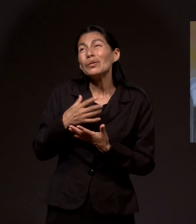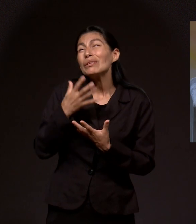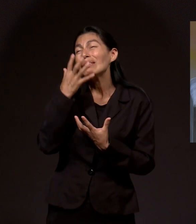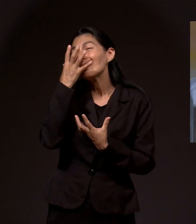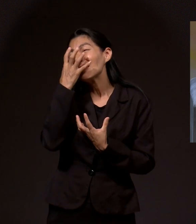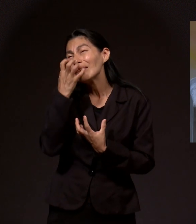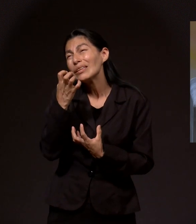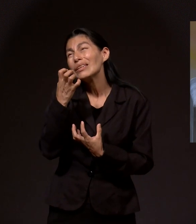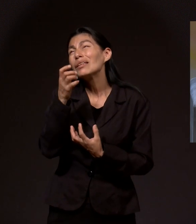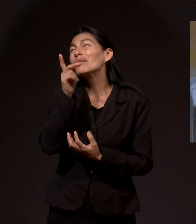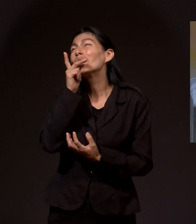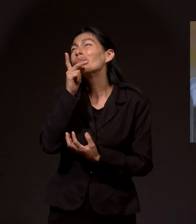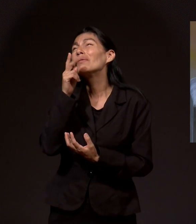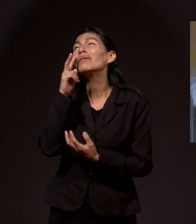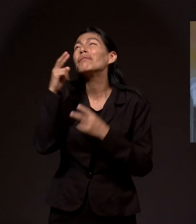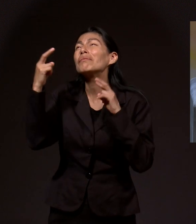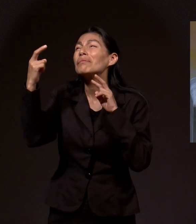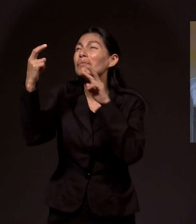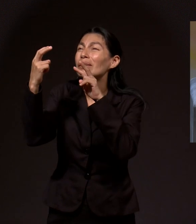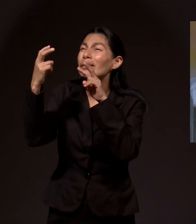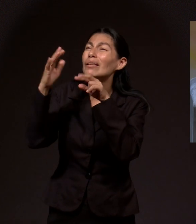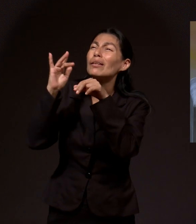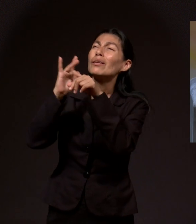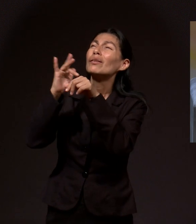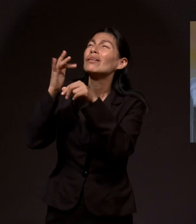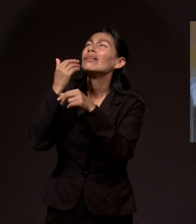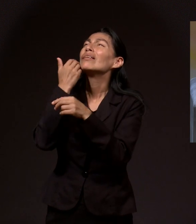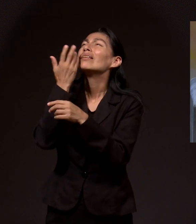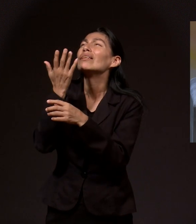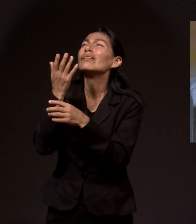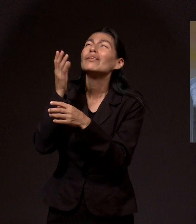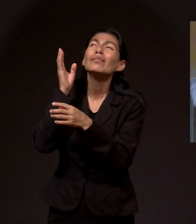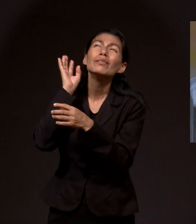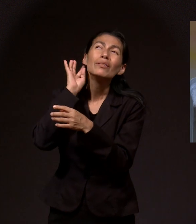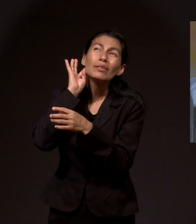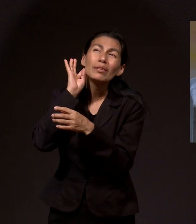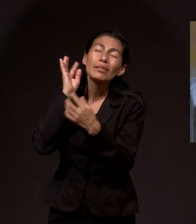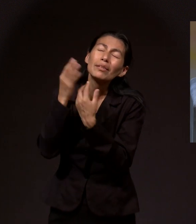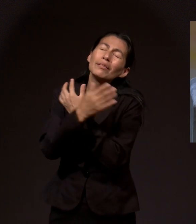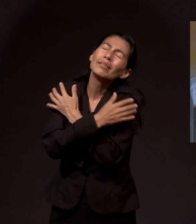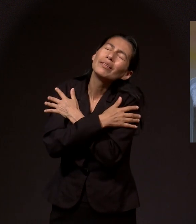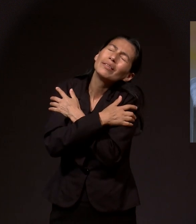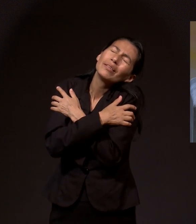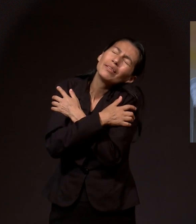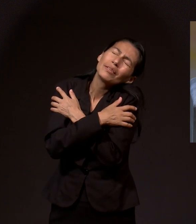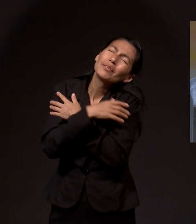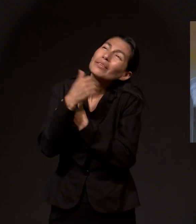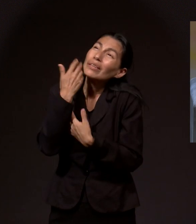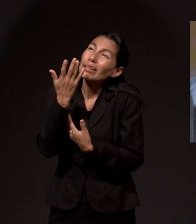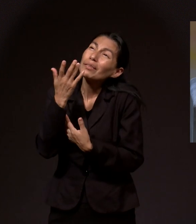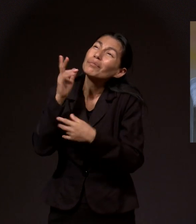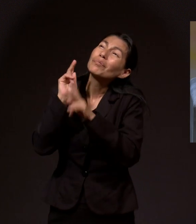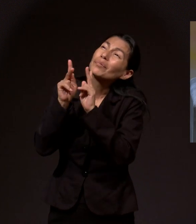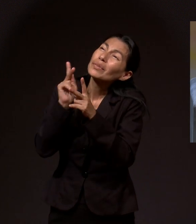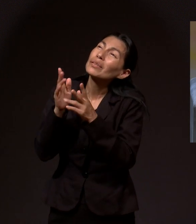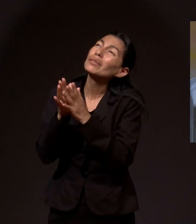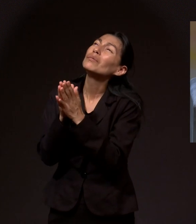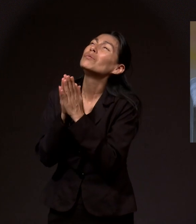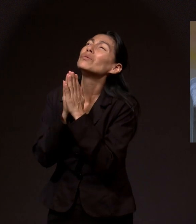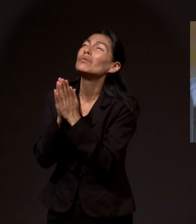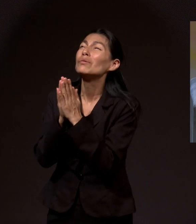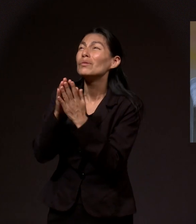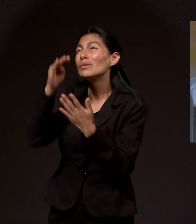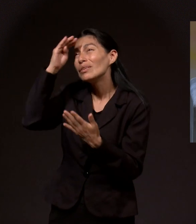triste. Quiero ver a mi papá. Quiero tocarlo. Quiero oír su voz. Quiero abrazarlo. Quiero hablar con él.